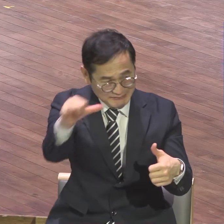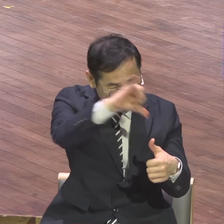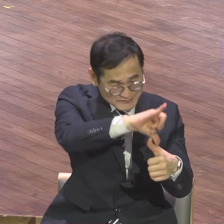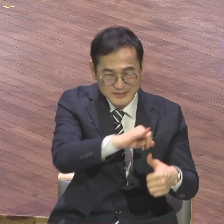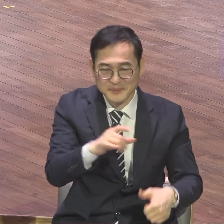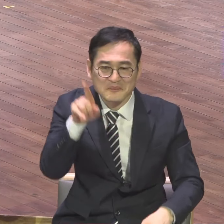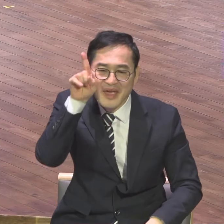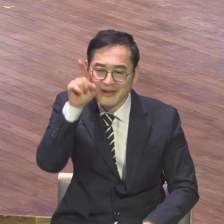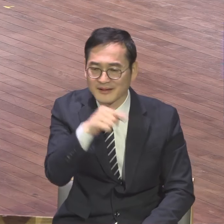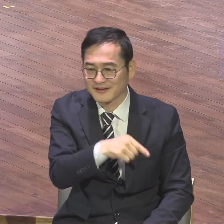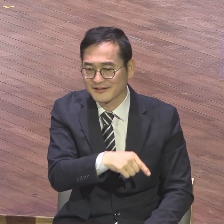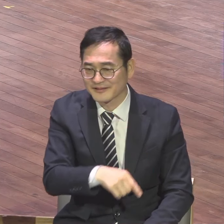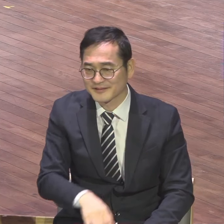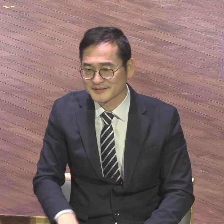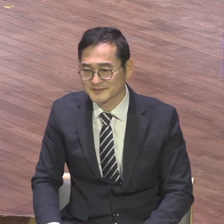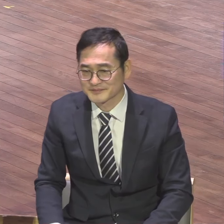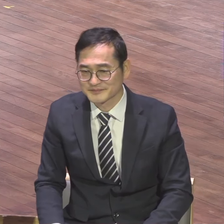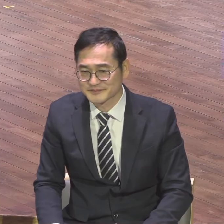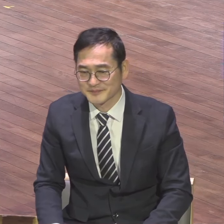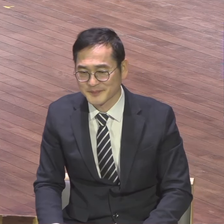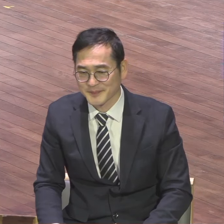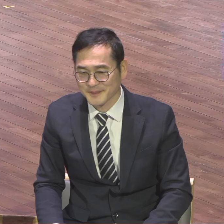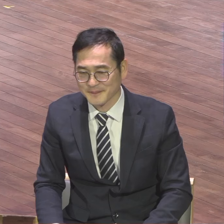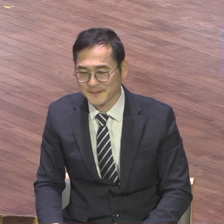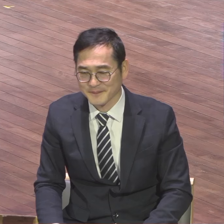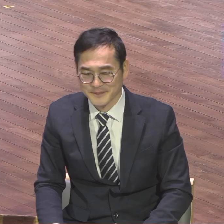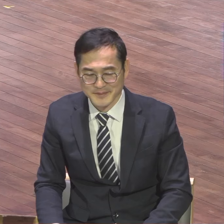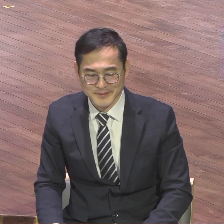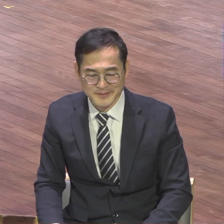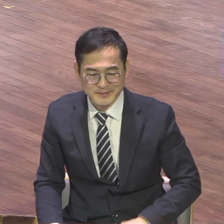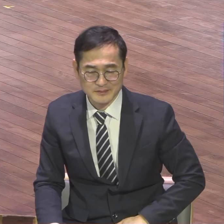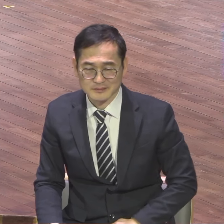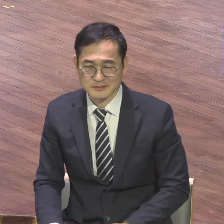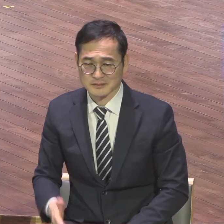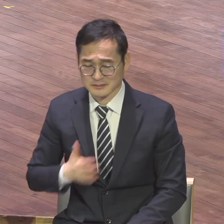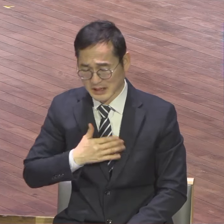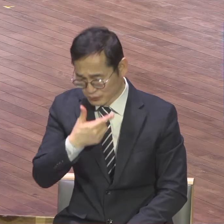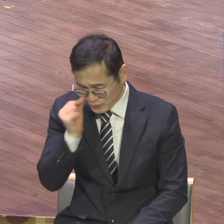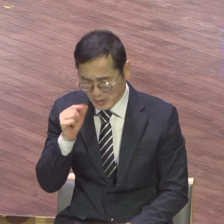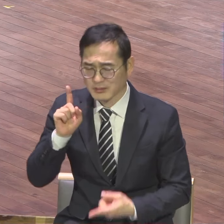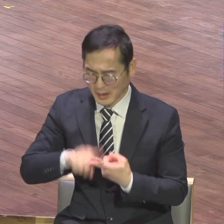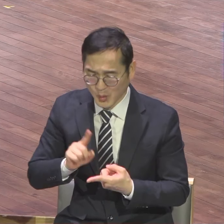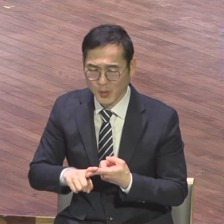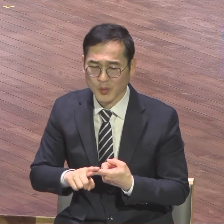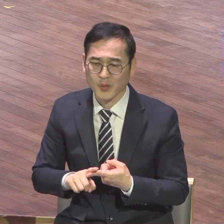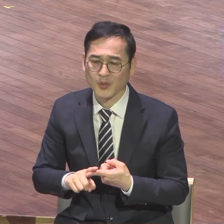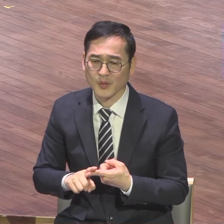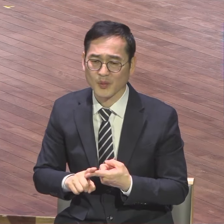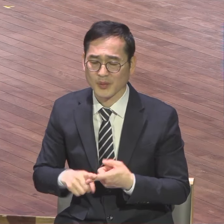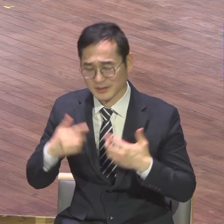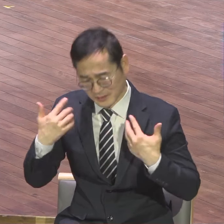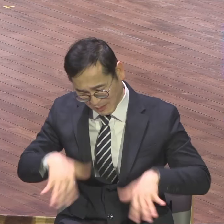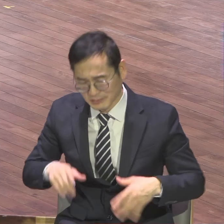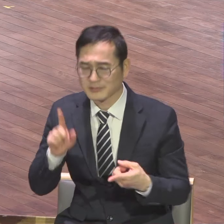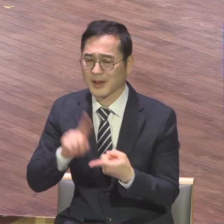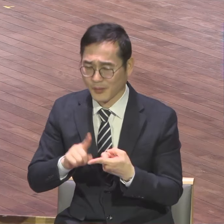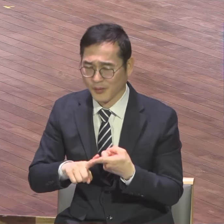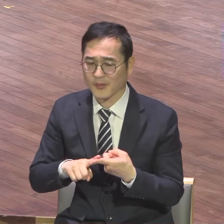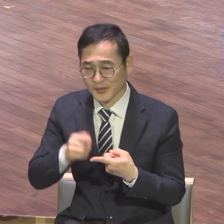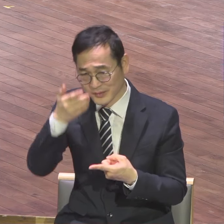뭐가 완벽합니까 내 모습 이대로 그냥 사세요 그냥 편안하게 있는 척 안 한